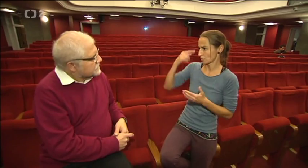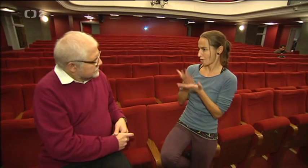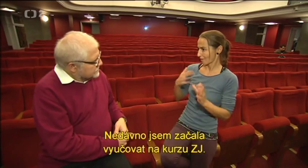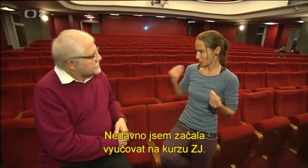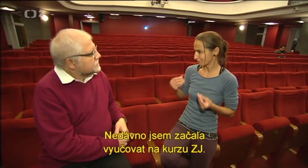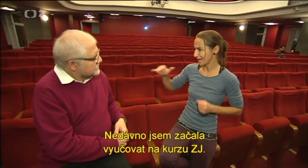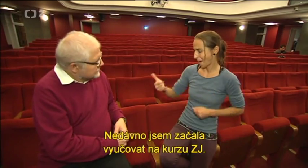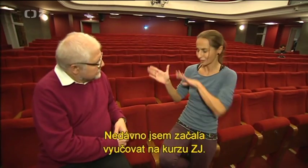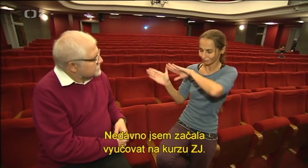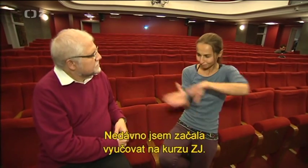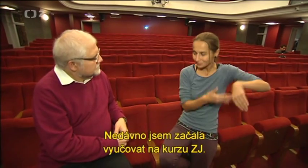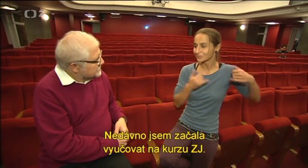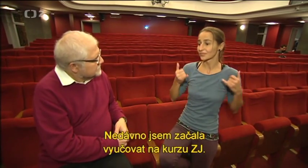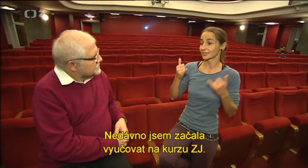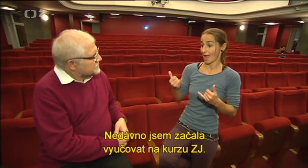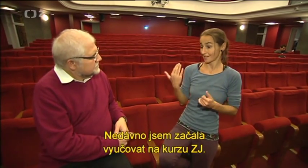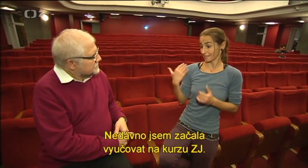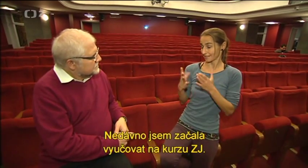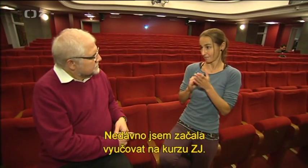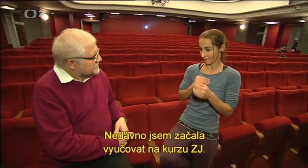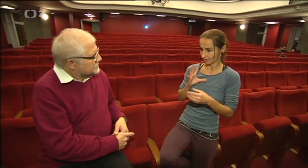Nedávno jsem začala vyučovat na kurzu znakového jazyka.